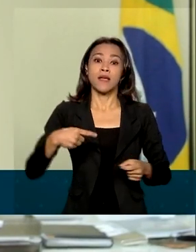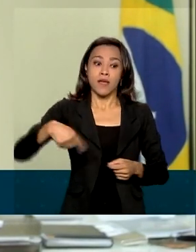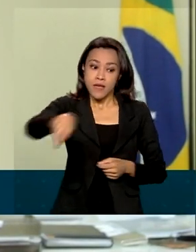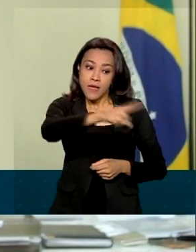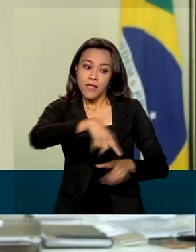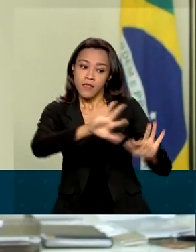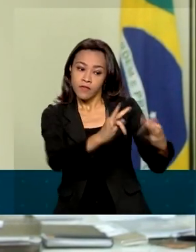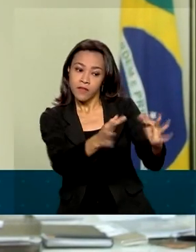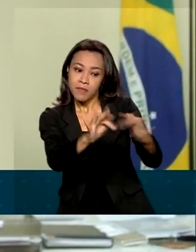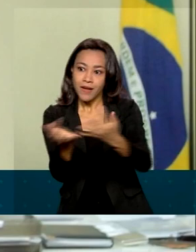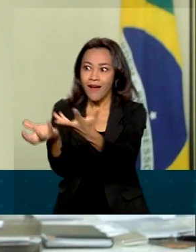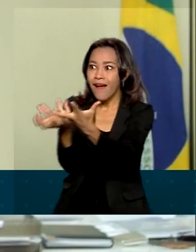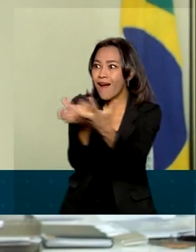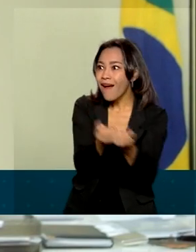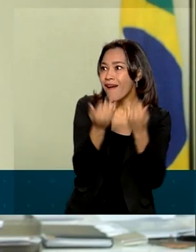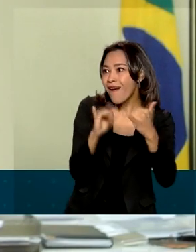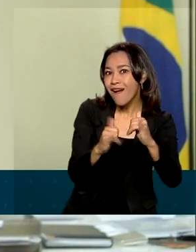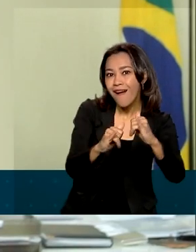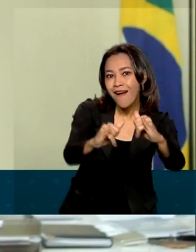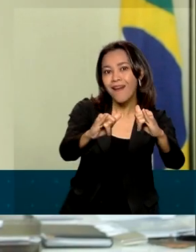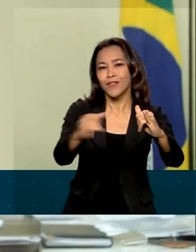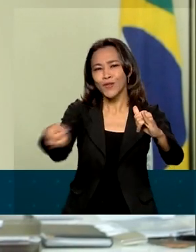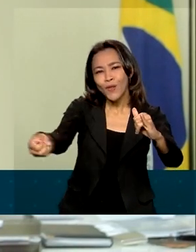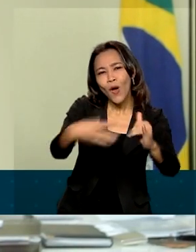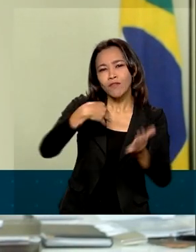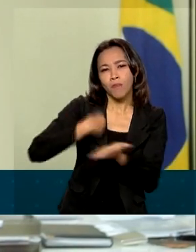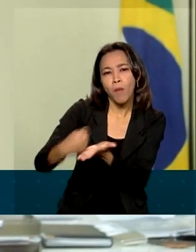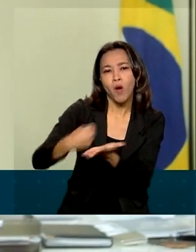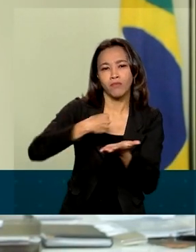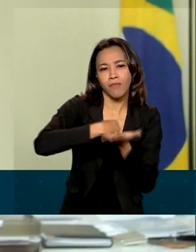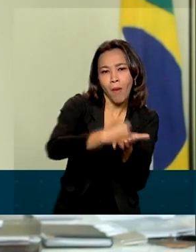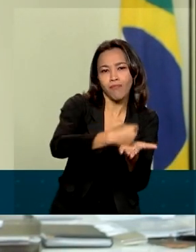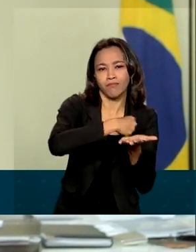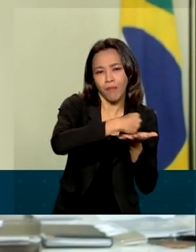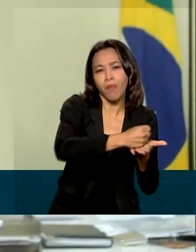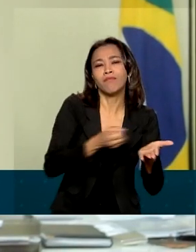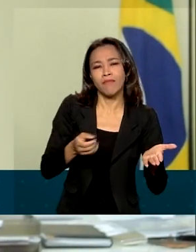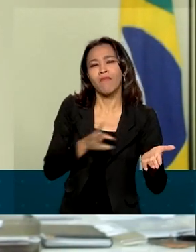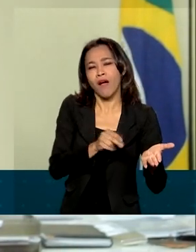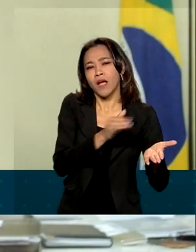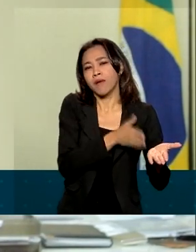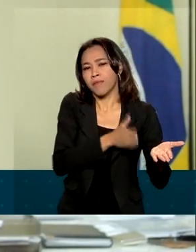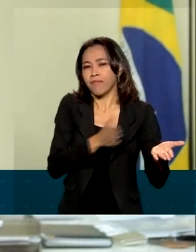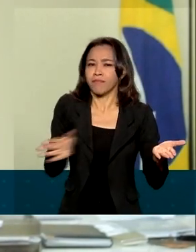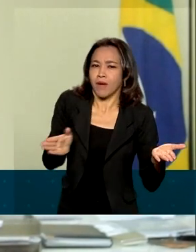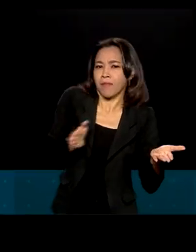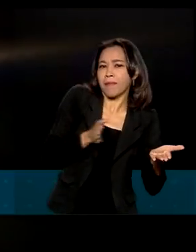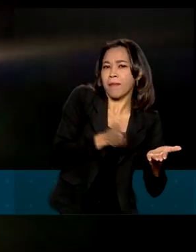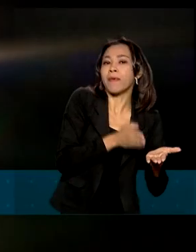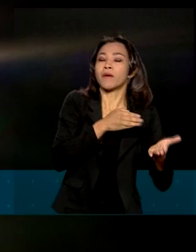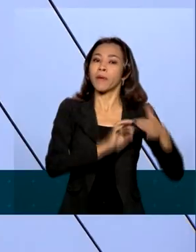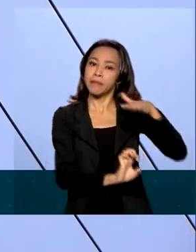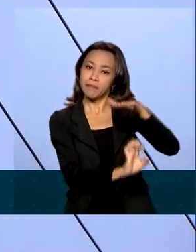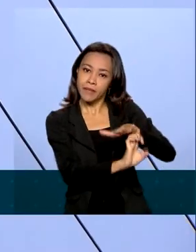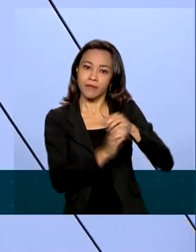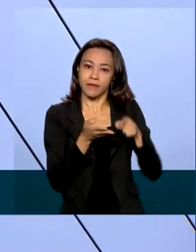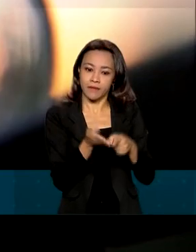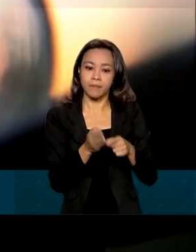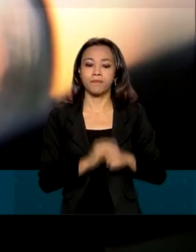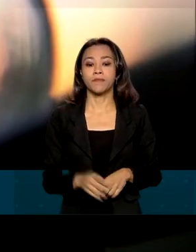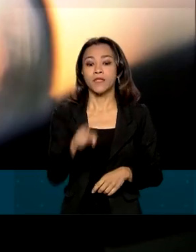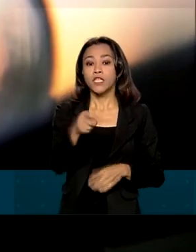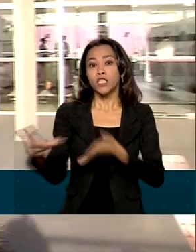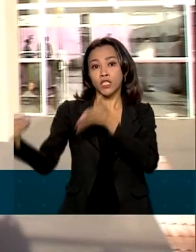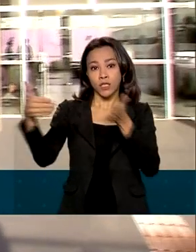forem recebendo a energia, novos contratos serão firmados com a distribuidora equatorial Pará. Além da chegada da